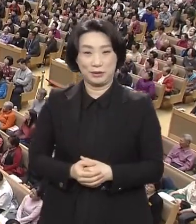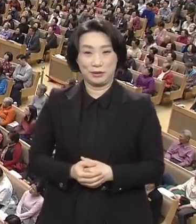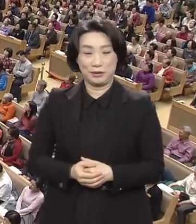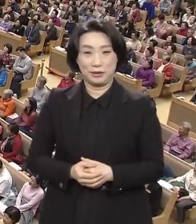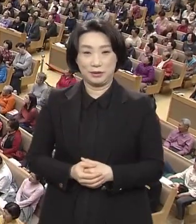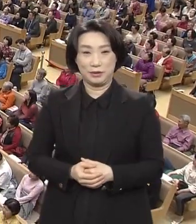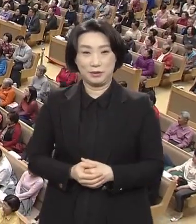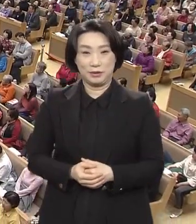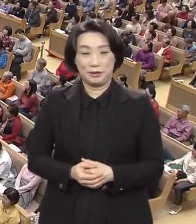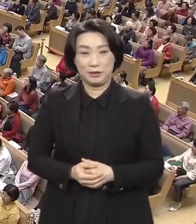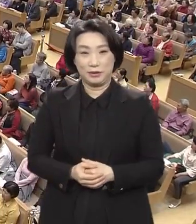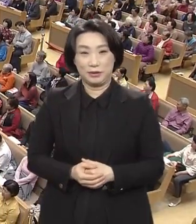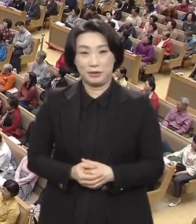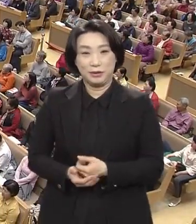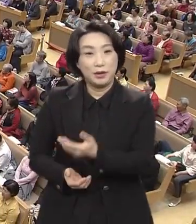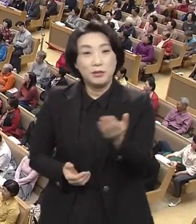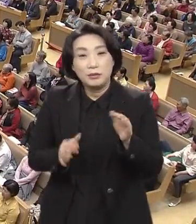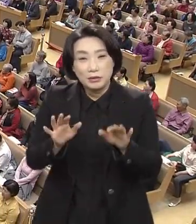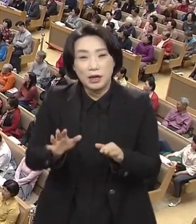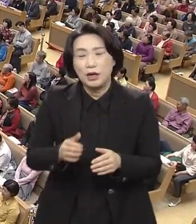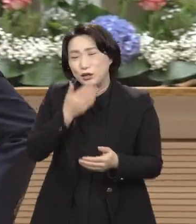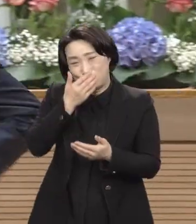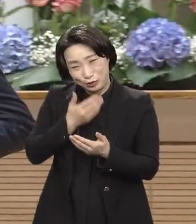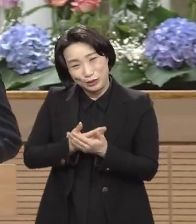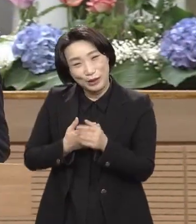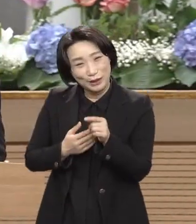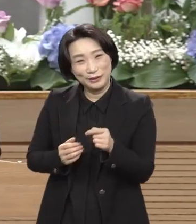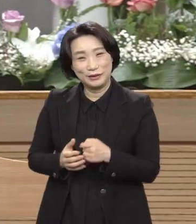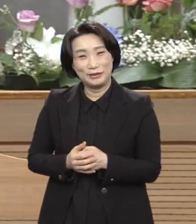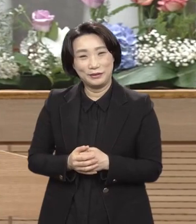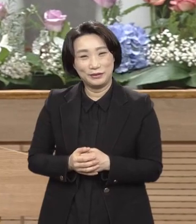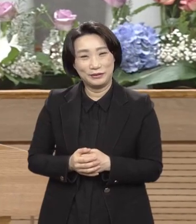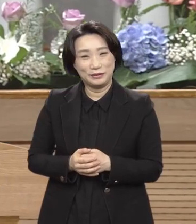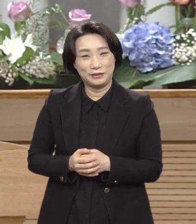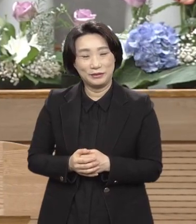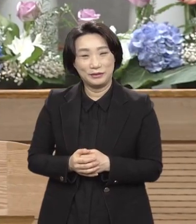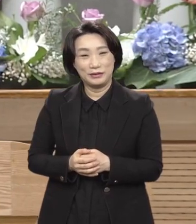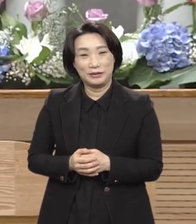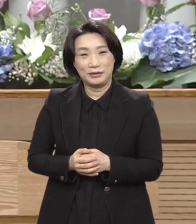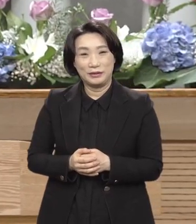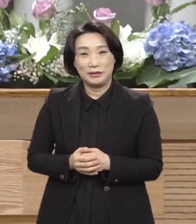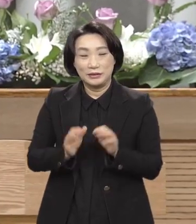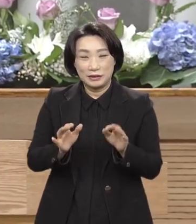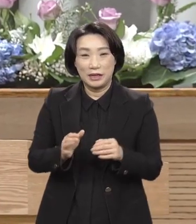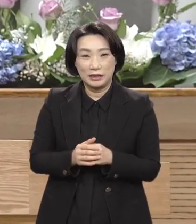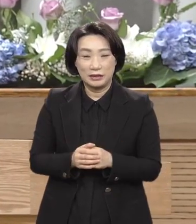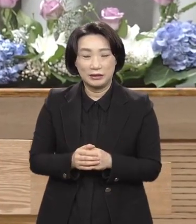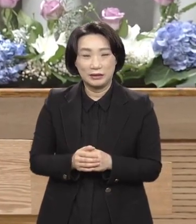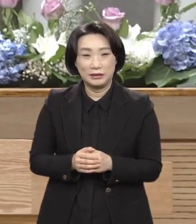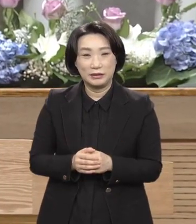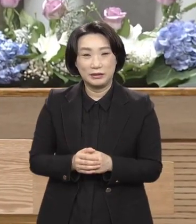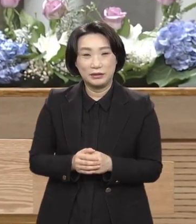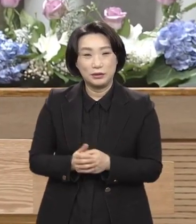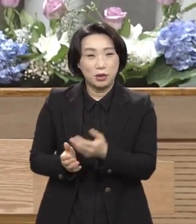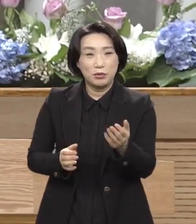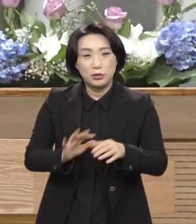그러니까 얼마나 중요하냐고 말이에요 그러니까 이 가만히 본문을 바라보면